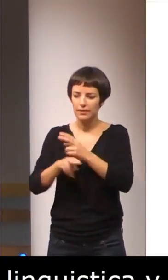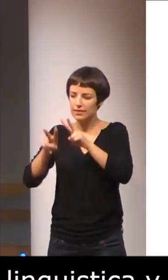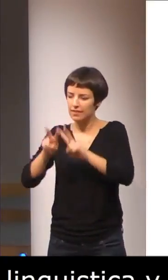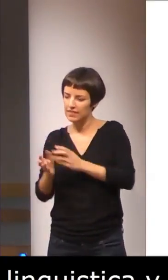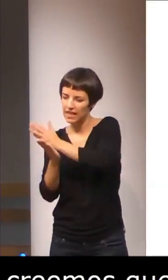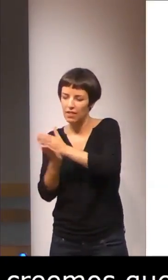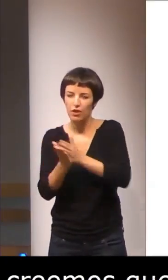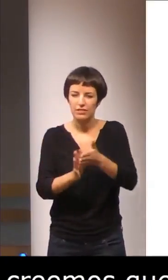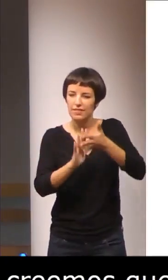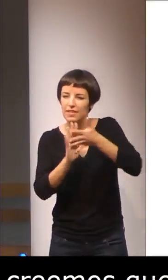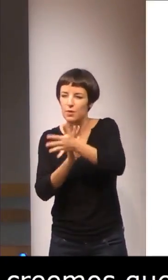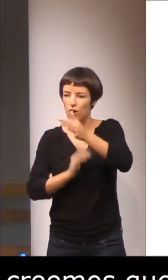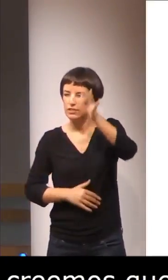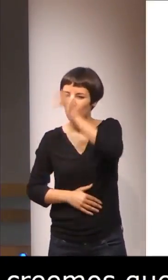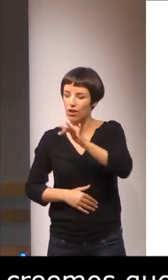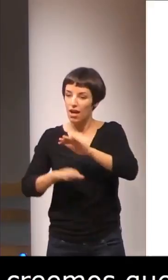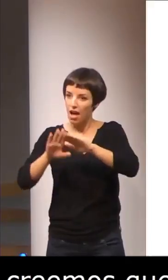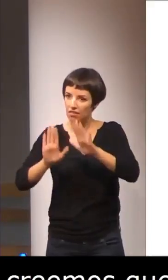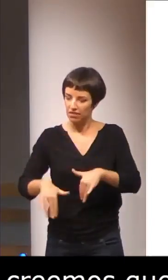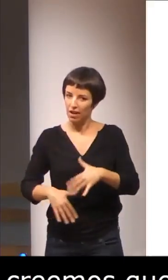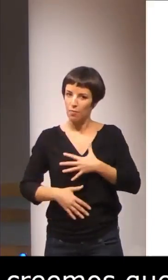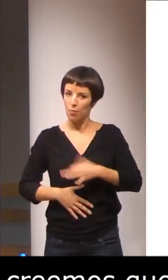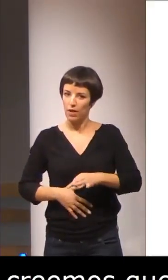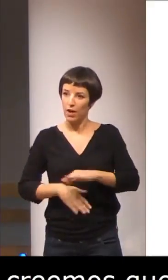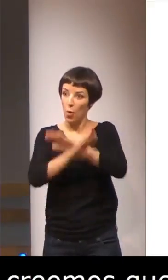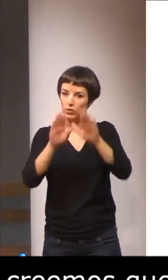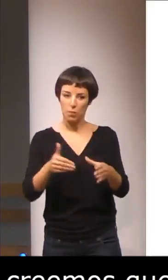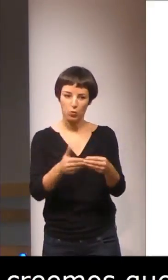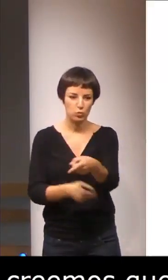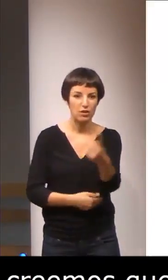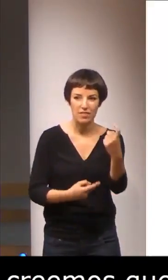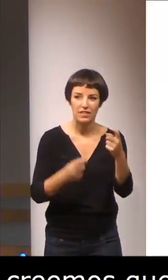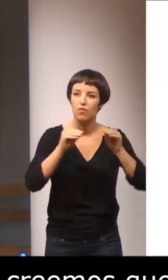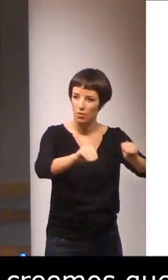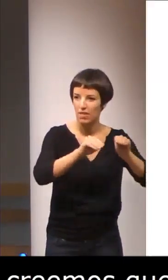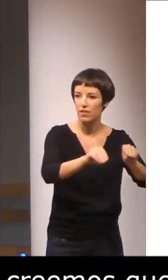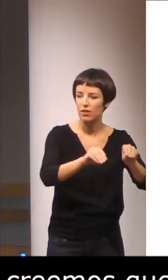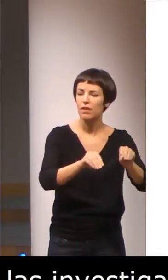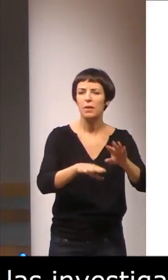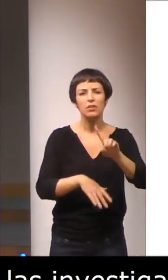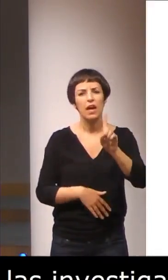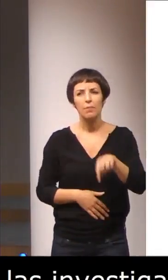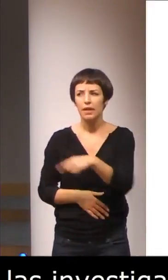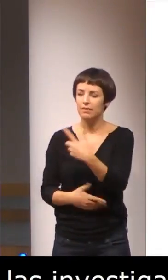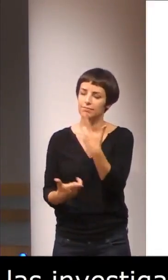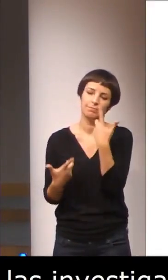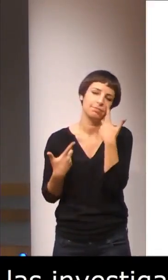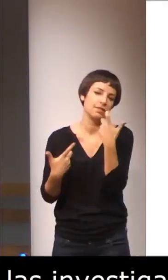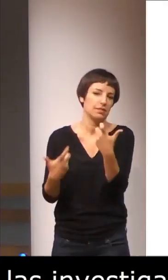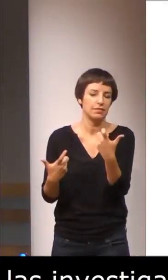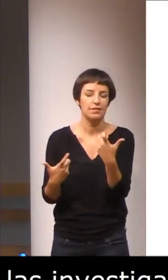teórica y llegar realmente a los usuarios que necesitan esta formación, pero también pone de manifiesto